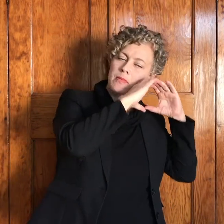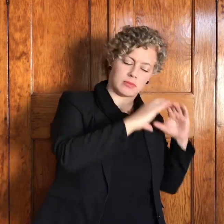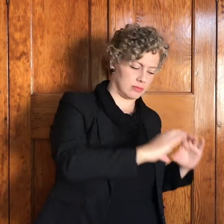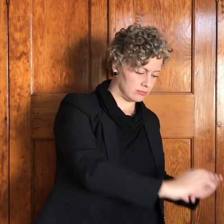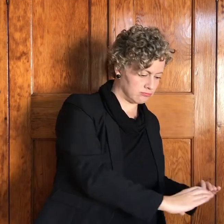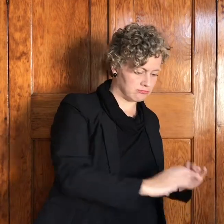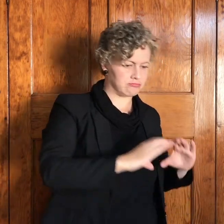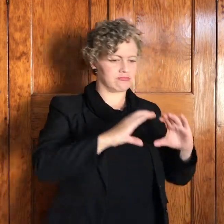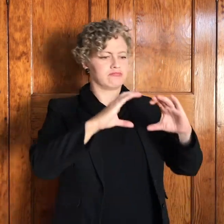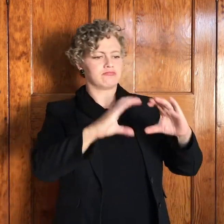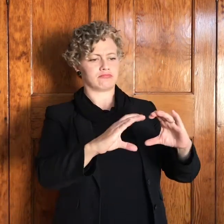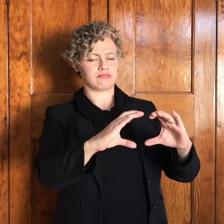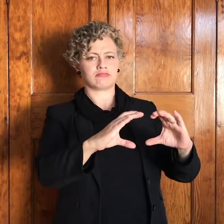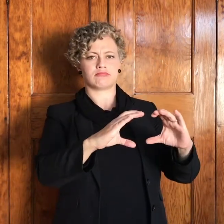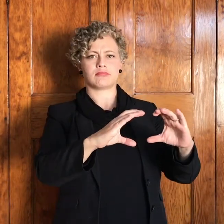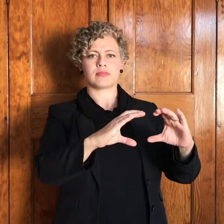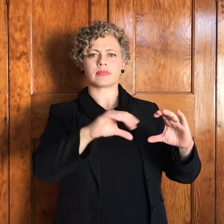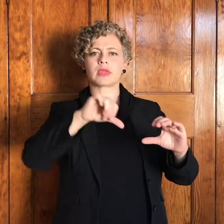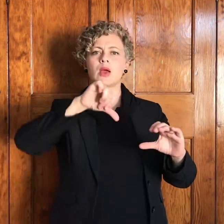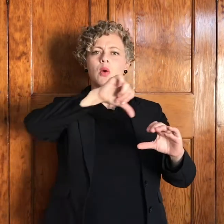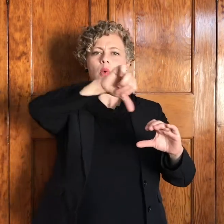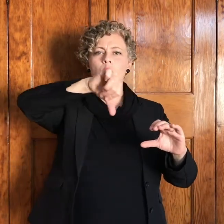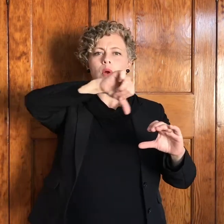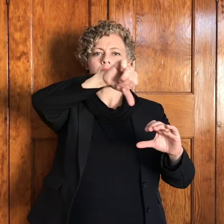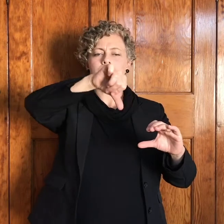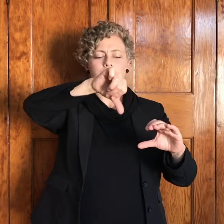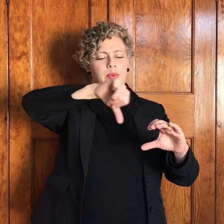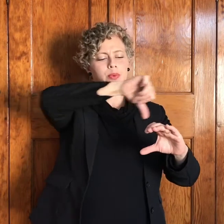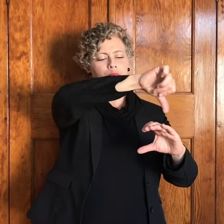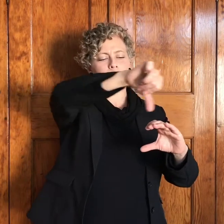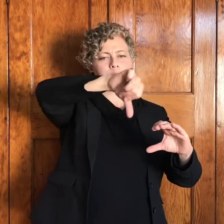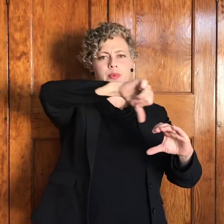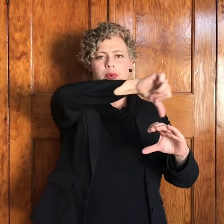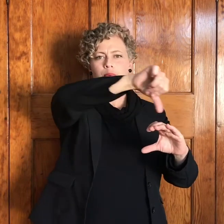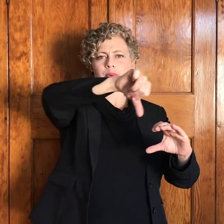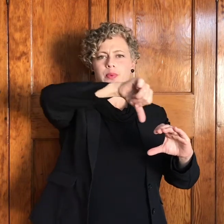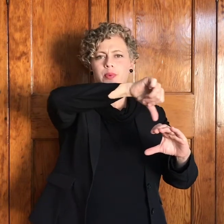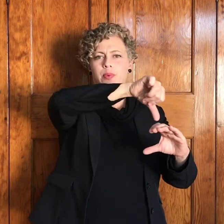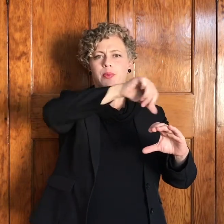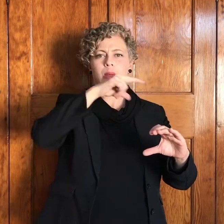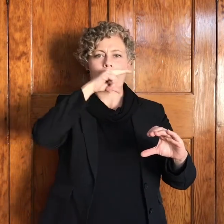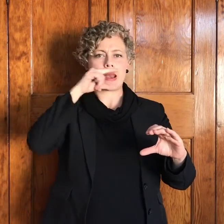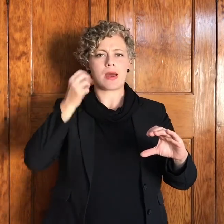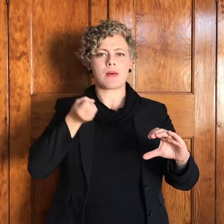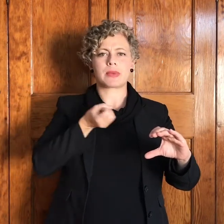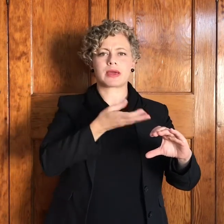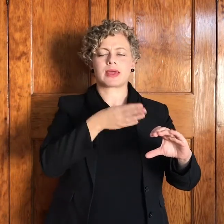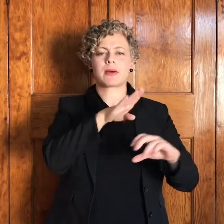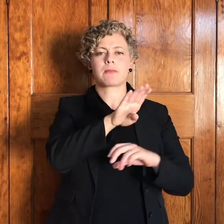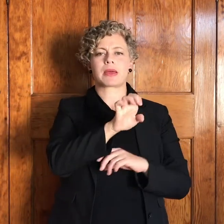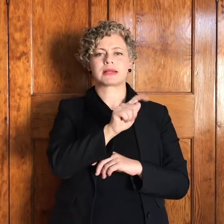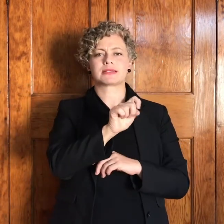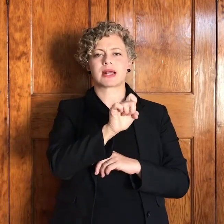toe giet hy olie op die boop en daar vanuit en hy die plek bet el genoem